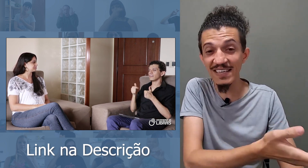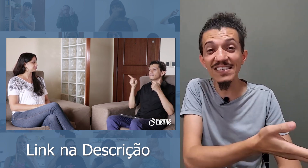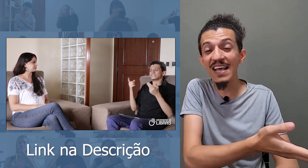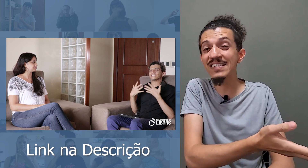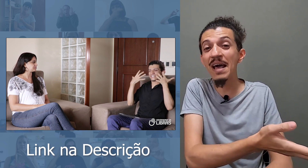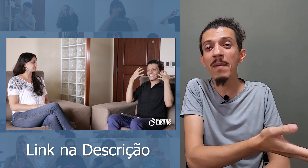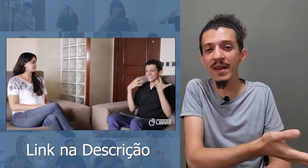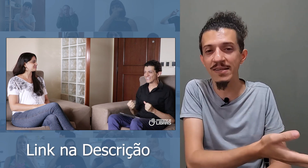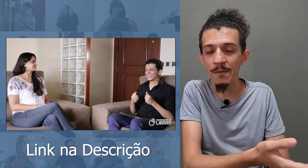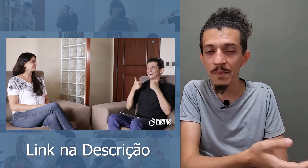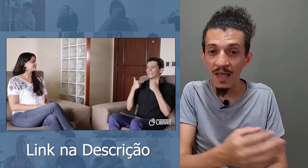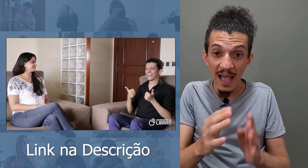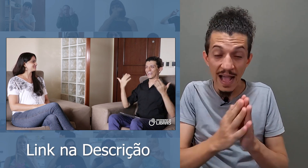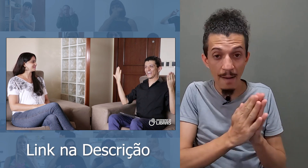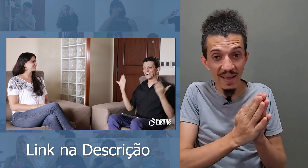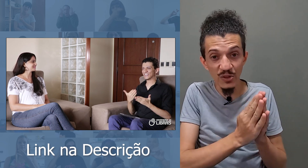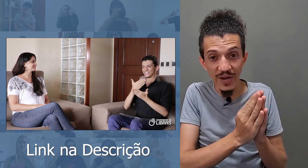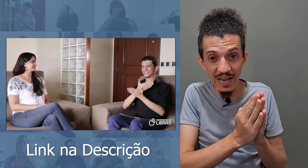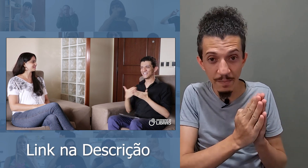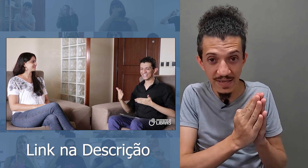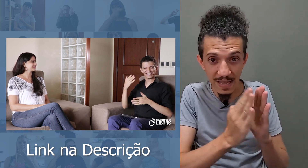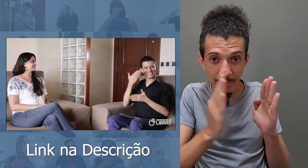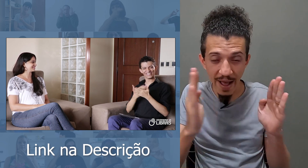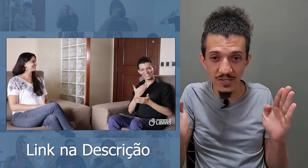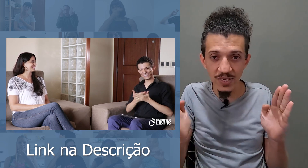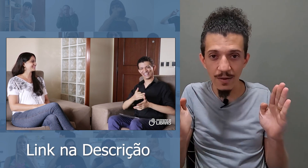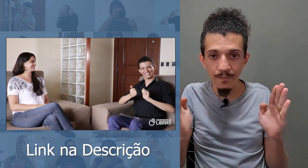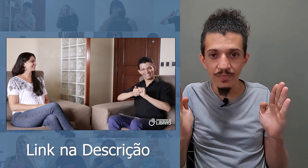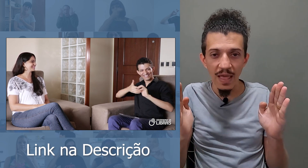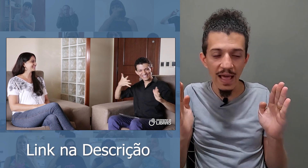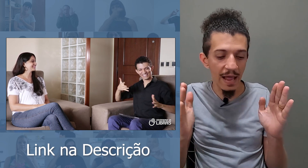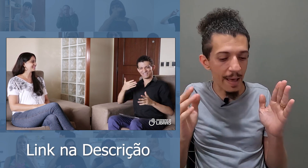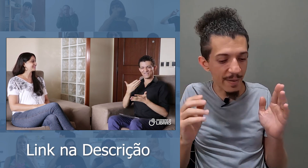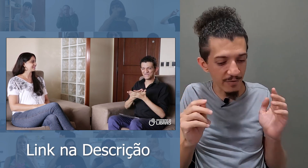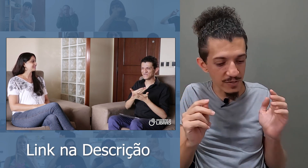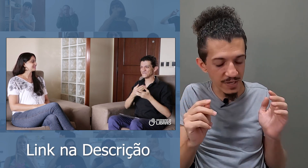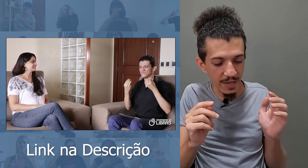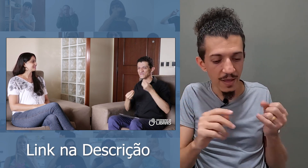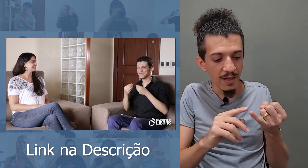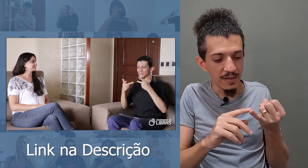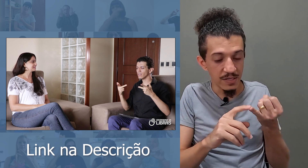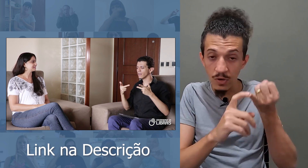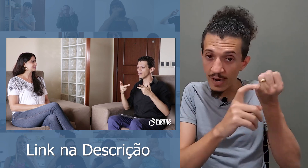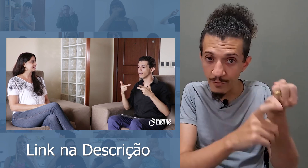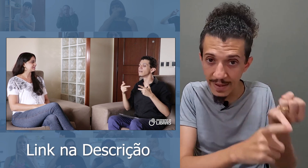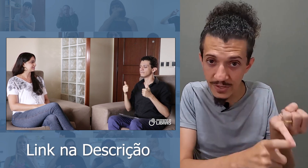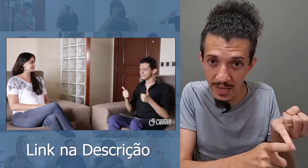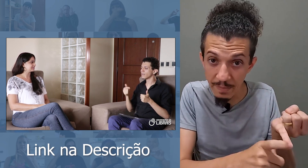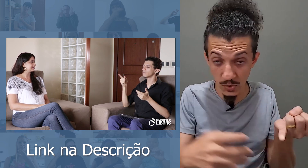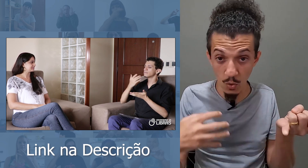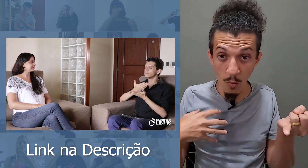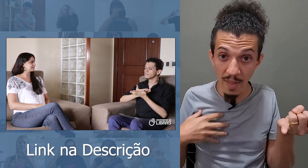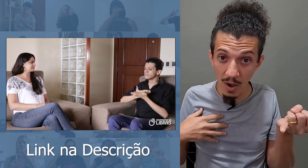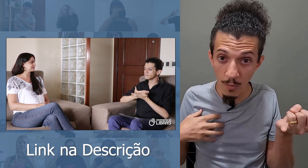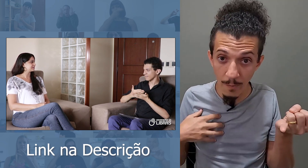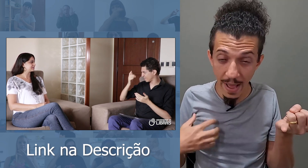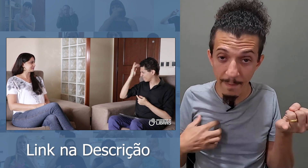seis semanas. A mentoria Libras na Prática, ela é para você se tornar fluente em Libras, com o meu acompanhamento